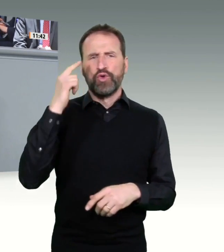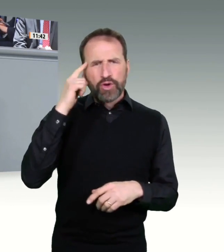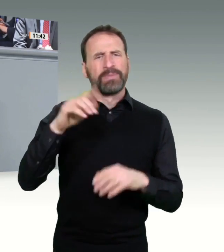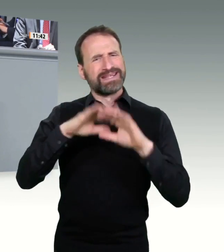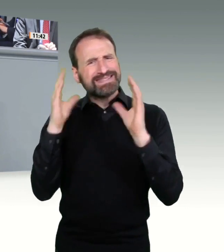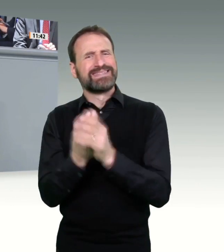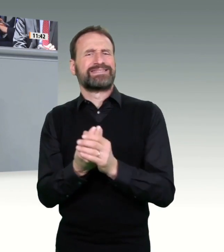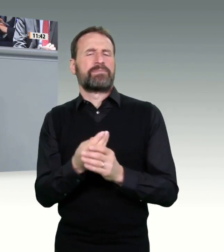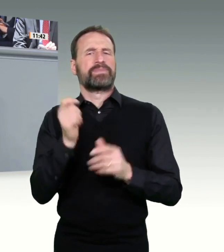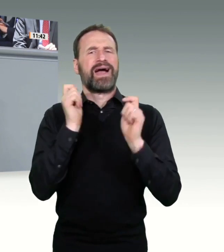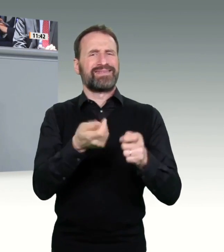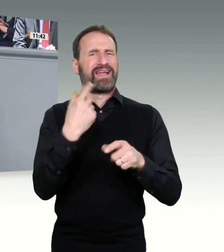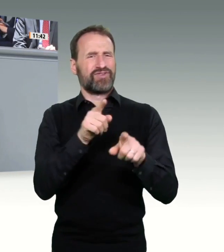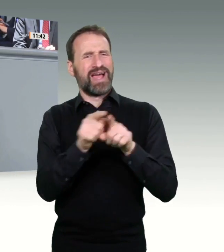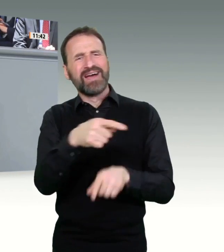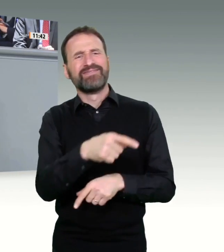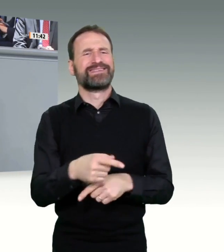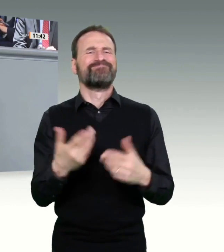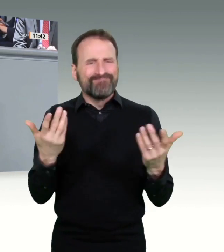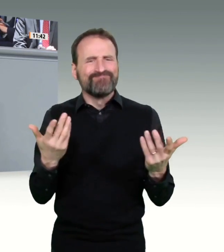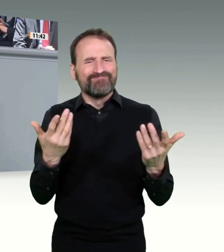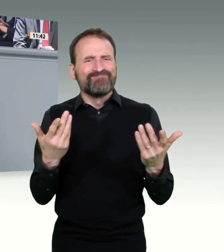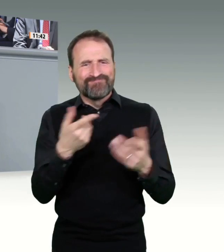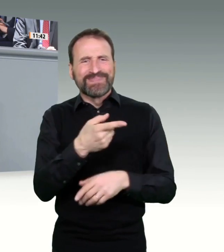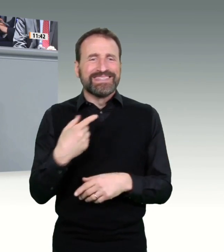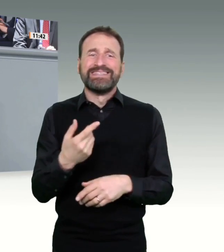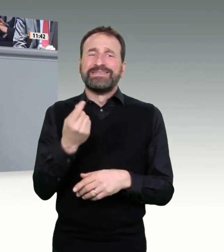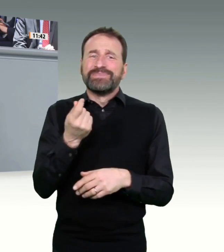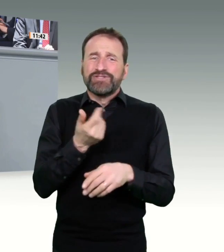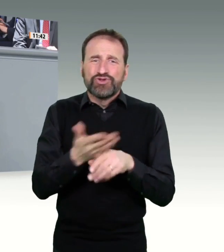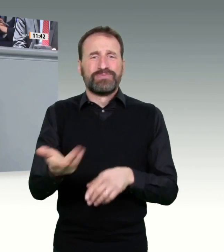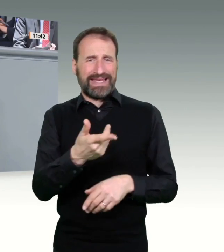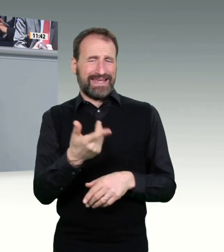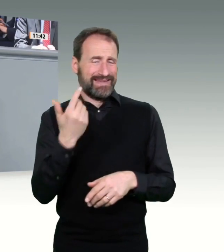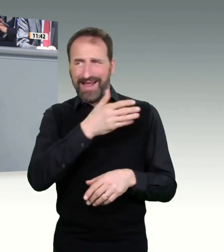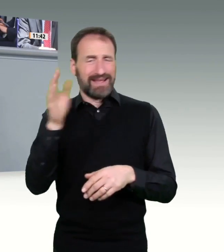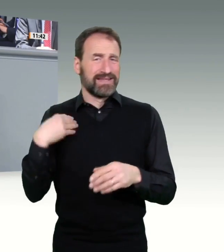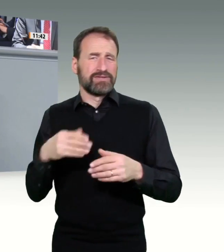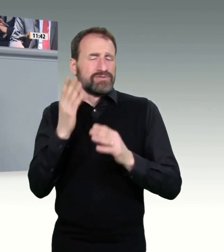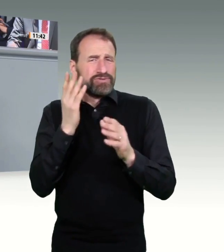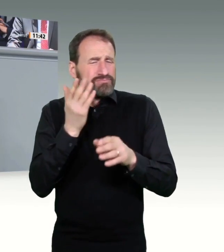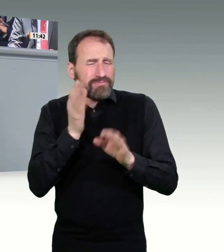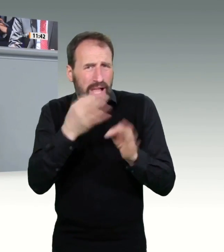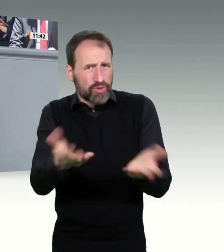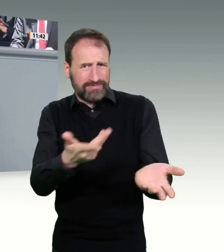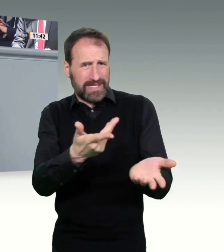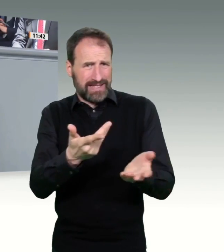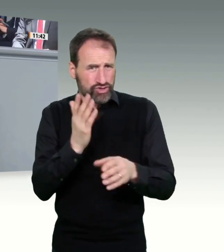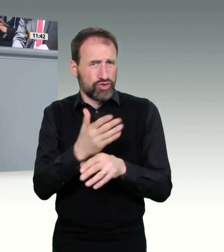Service Opposition, ich bin Service Union. Ich gebe Ihnen einfach ein Beispiel, wie Sie beim nächsten Antrag vielleicht das ganze Thema von der anderen Seite noch mal